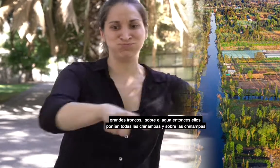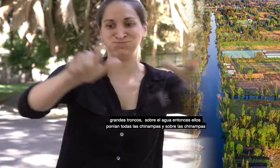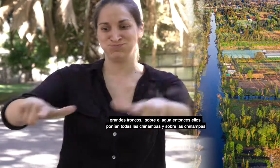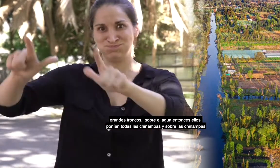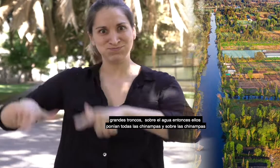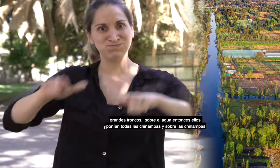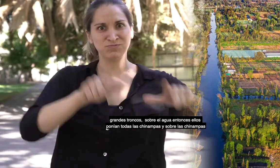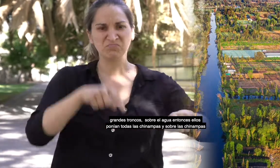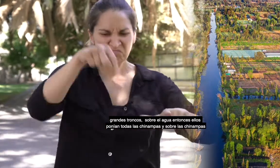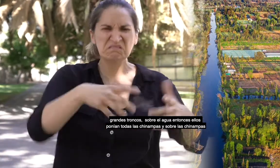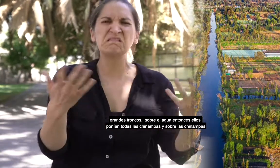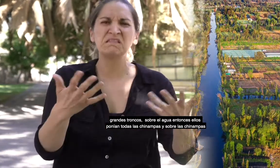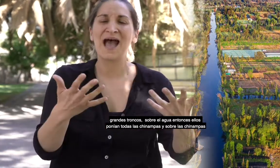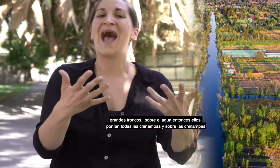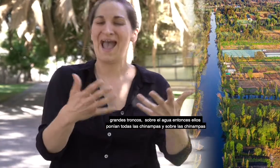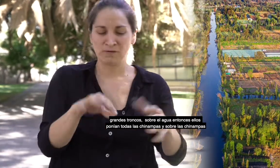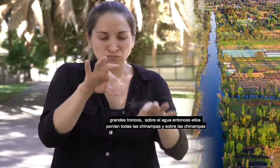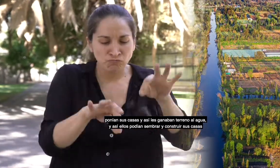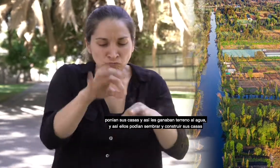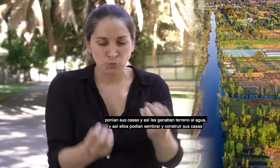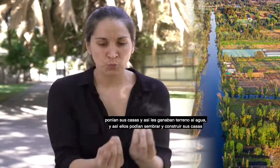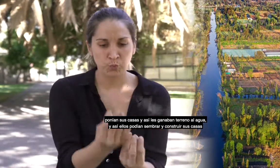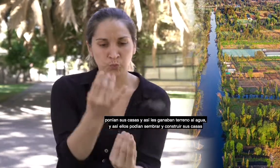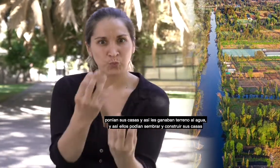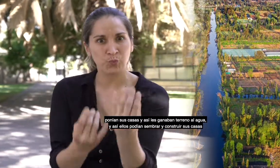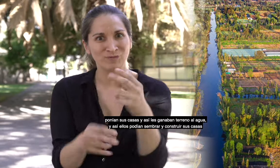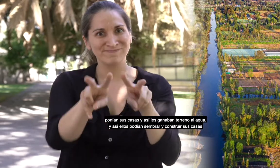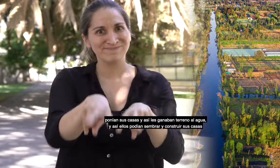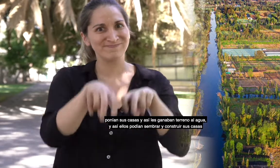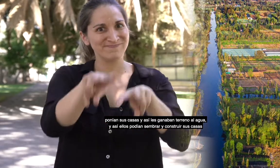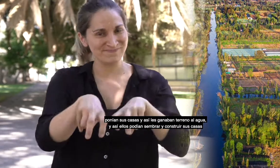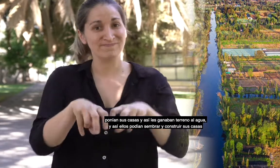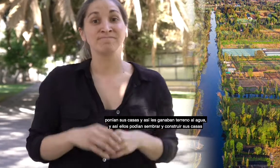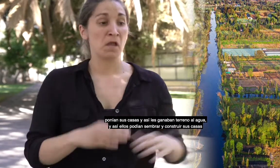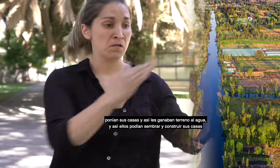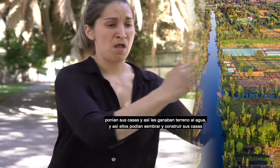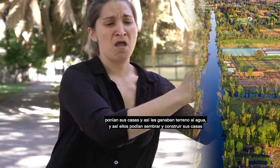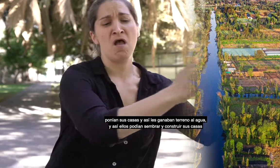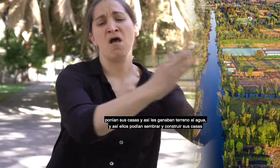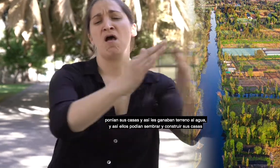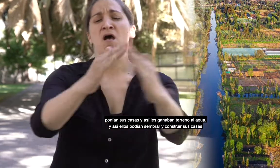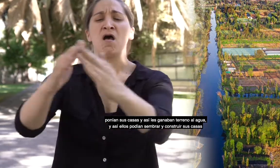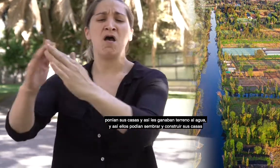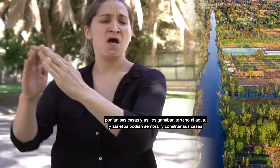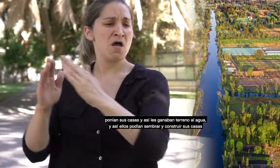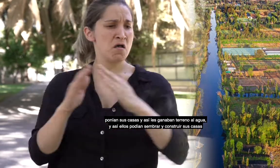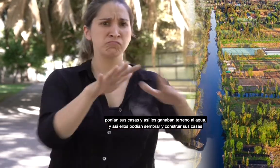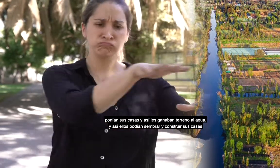todas las chinampas y sobre las chinampas ponían sus casas. Y así le ganaban terreno al agua. Y así ellos podían sembrar